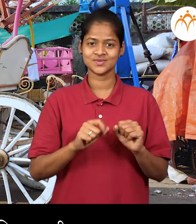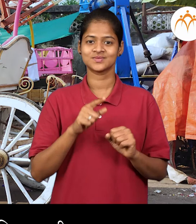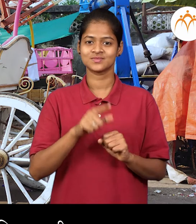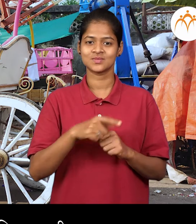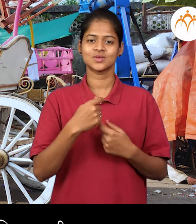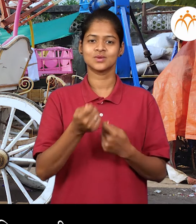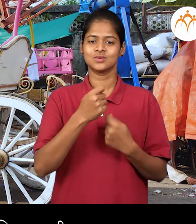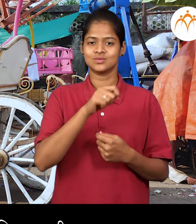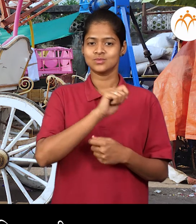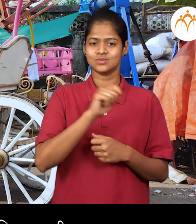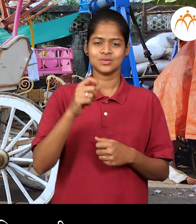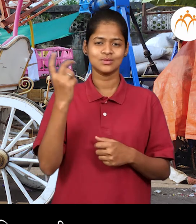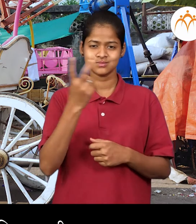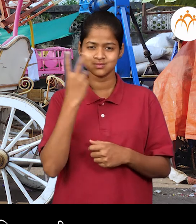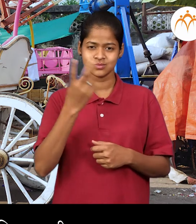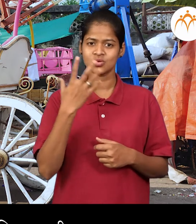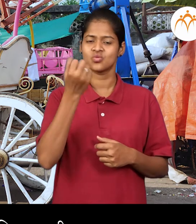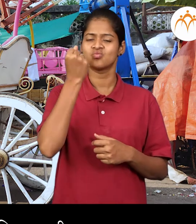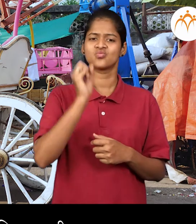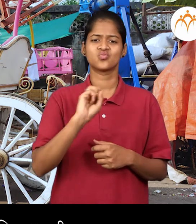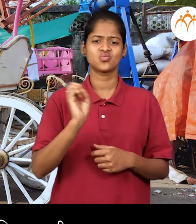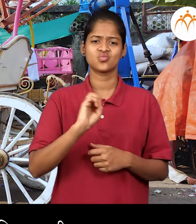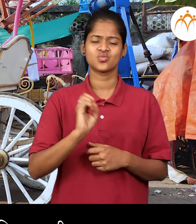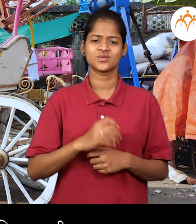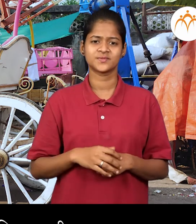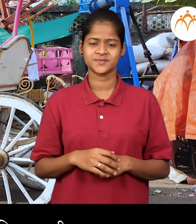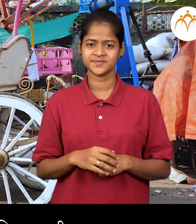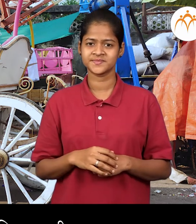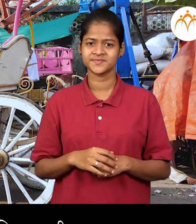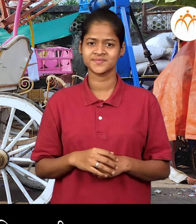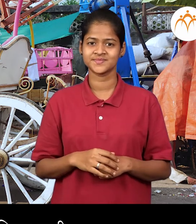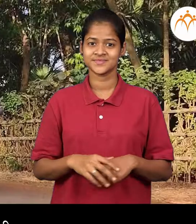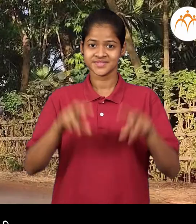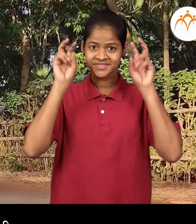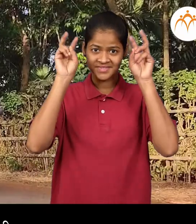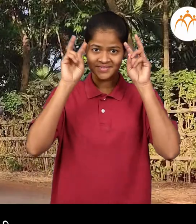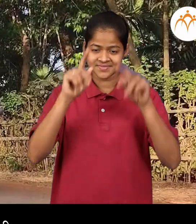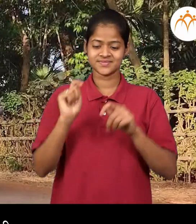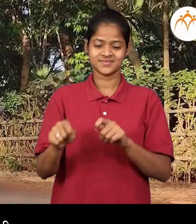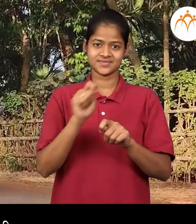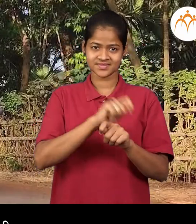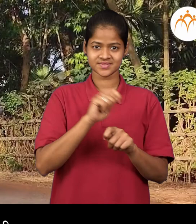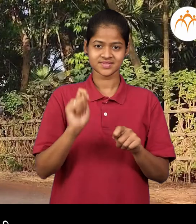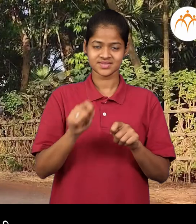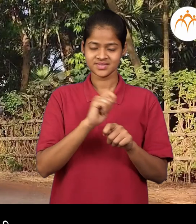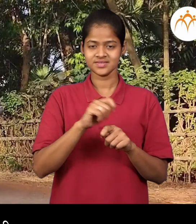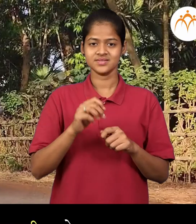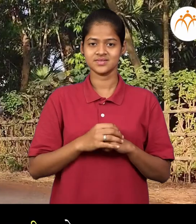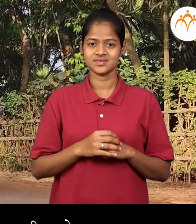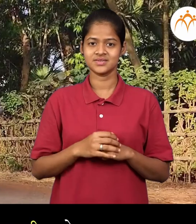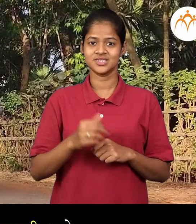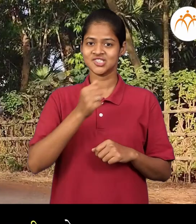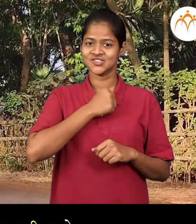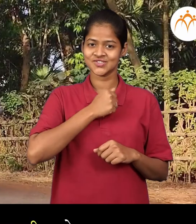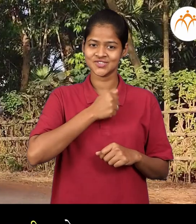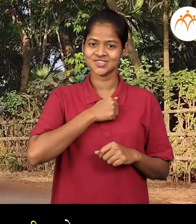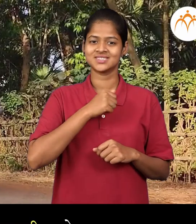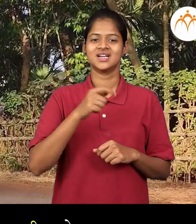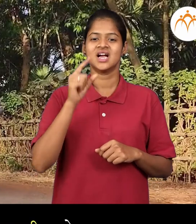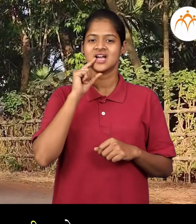टांगा कुठे दिसत नहीं बैल गाड़ी, माझा